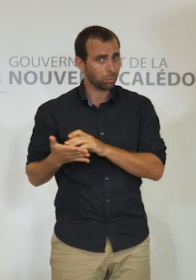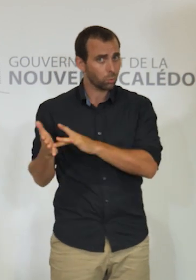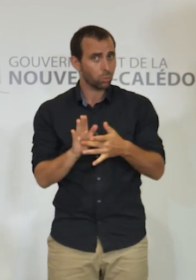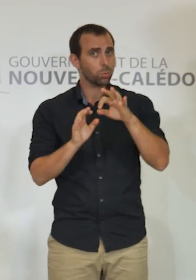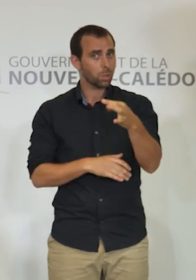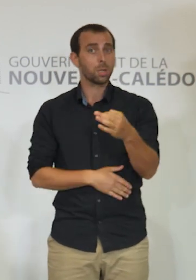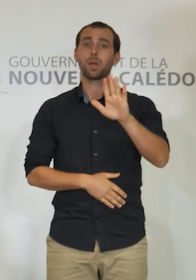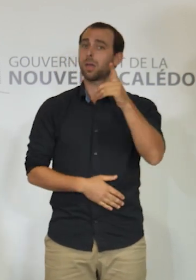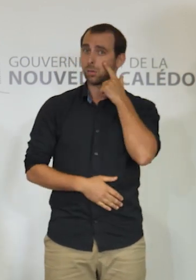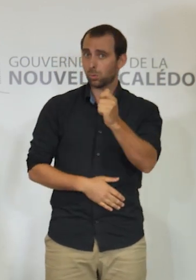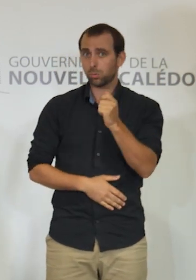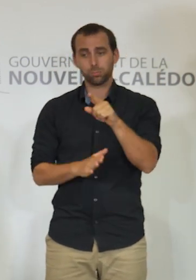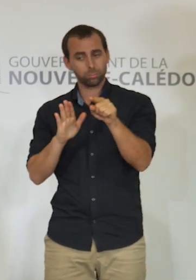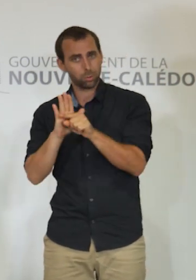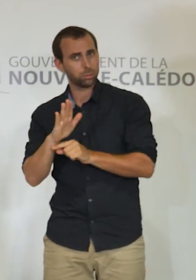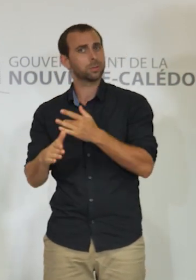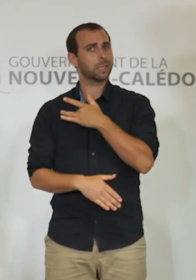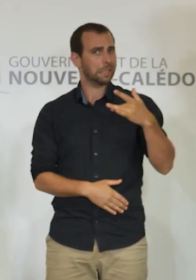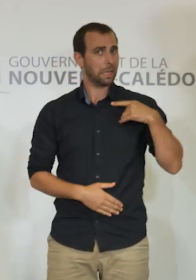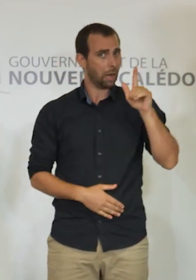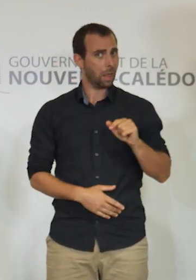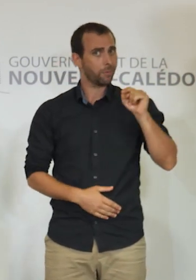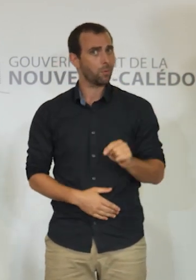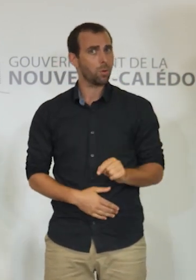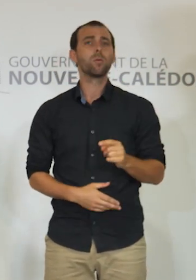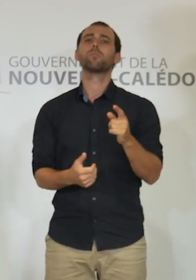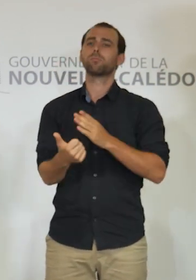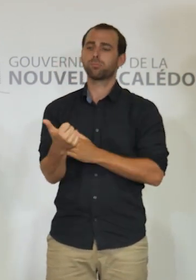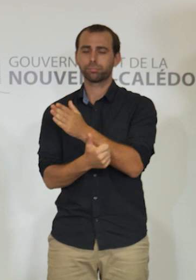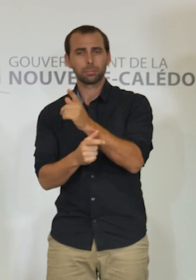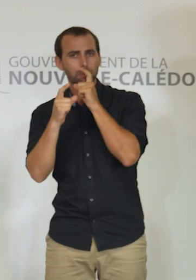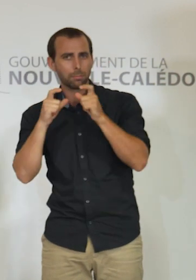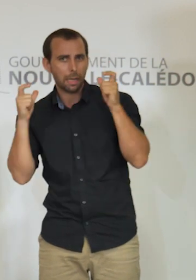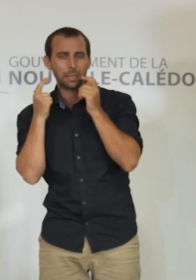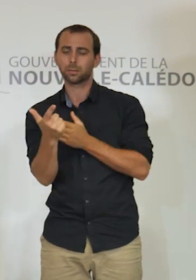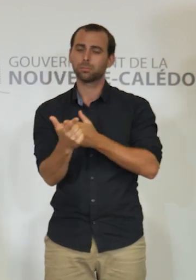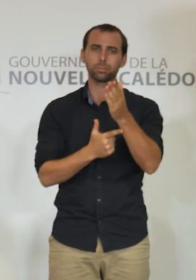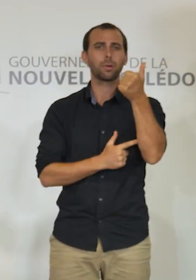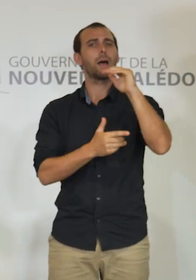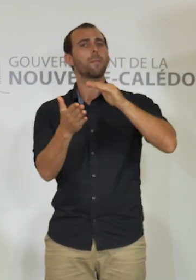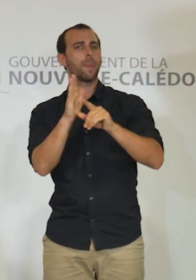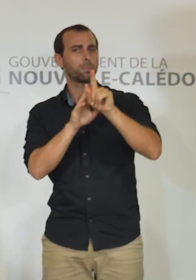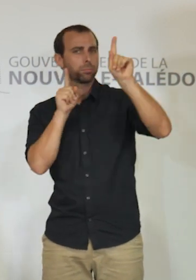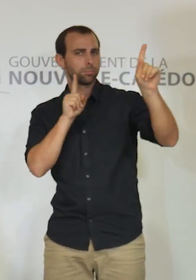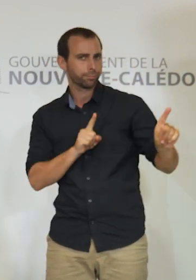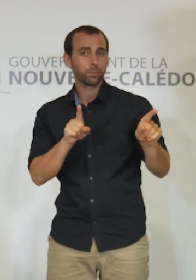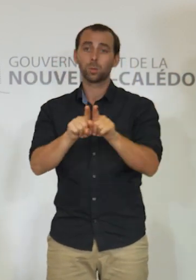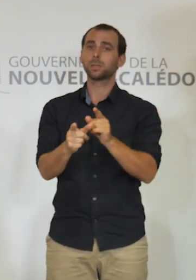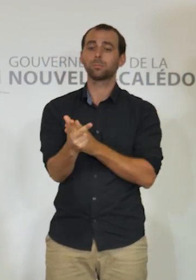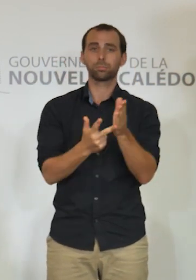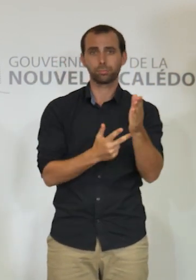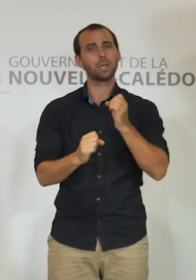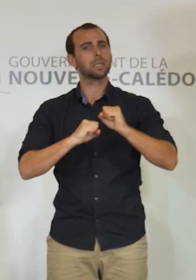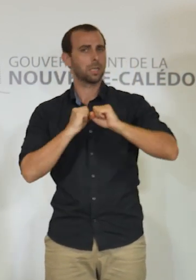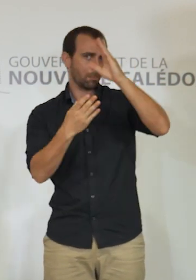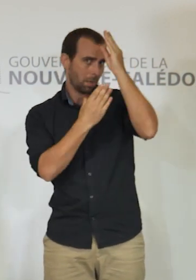respect des mesures sanitaires, telles que le port du masque, la distanciation et les gestes barrières qui sont prévus par le gouvernement